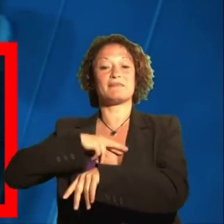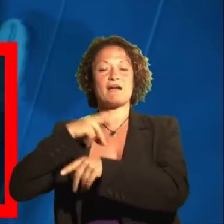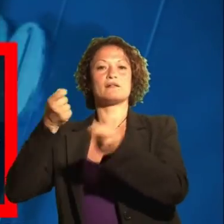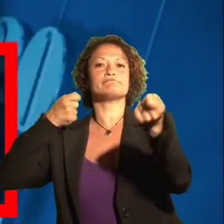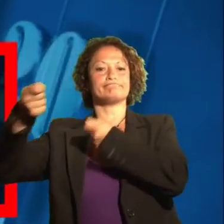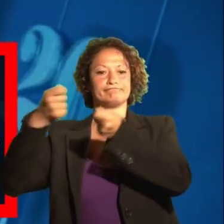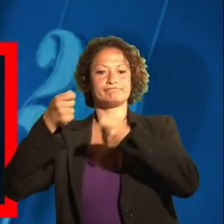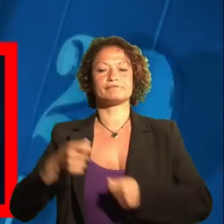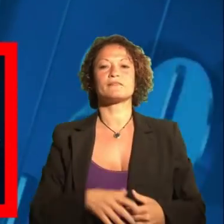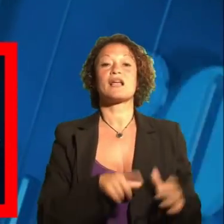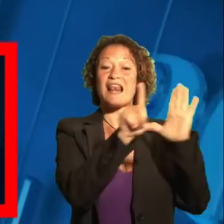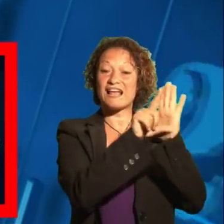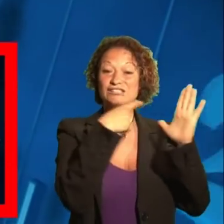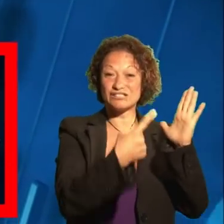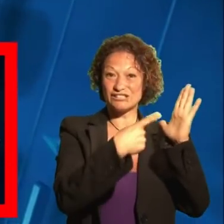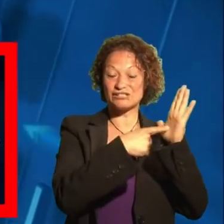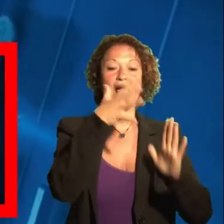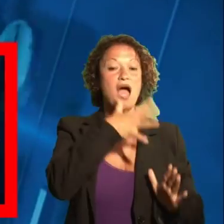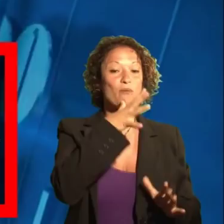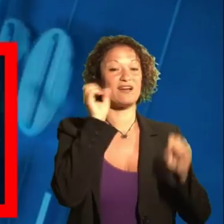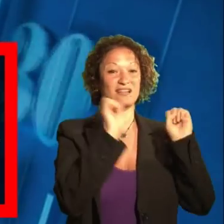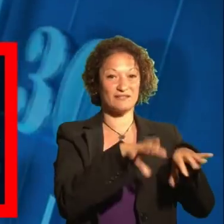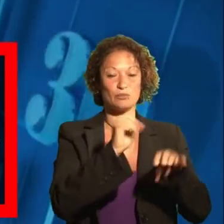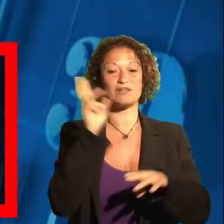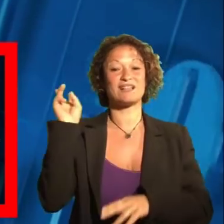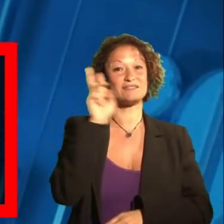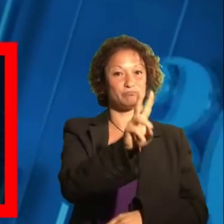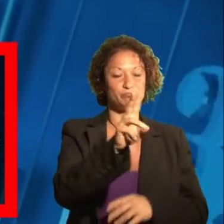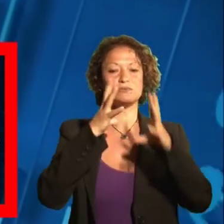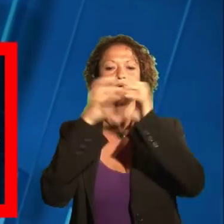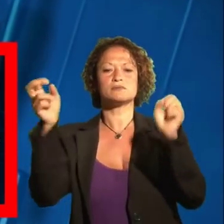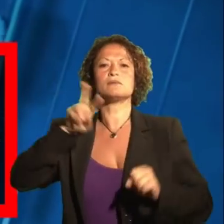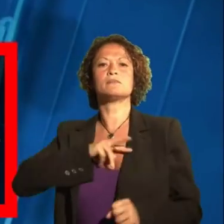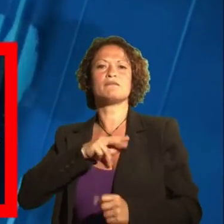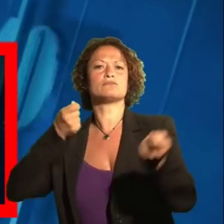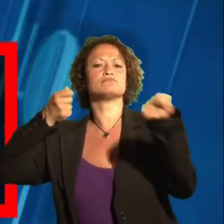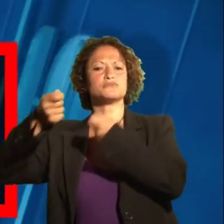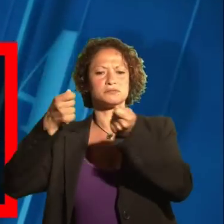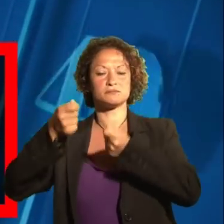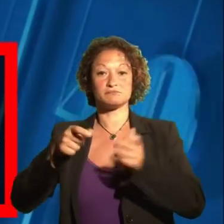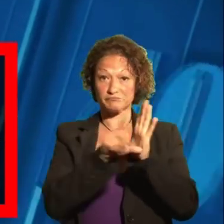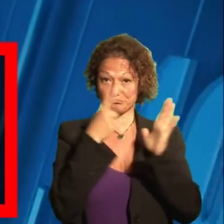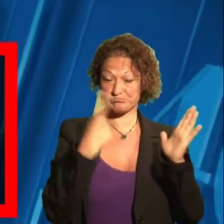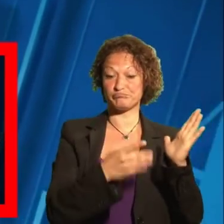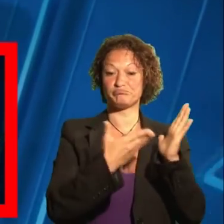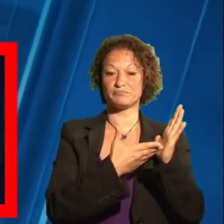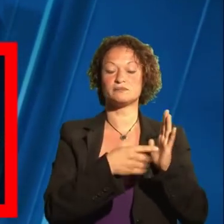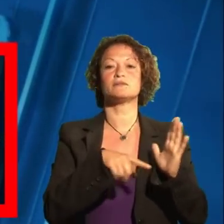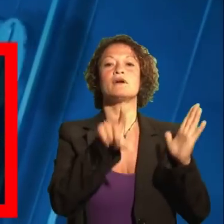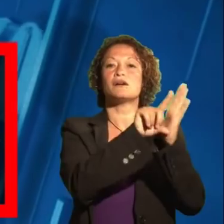rilevanza economica. Il quesito propone di abrogare le norme che attualmente prevedono l'affidamento a gestori privati dei servizi pubblici locali in